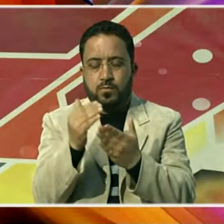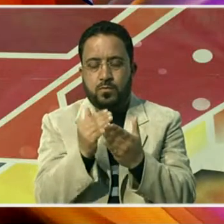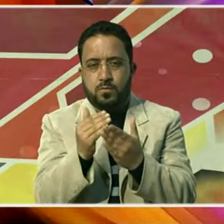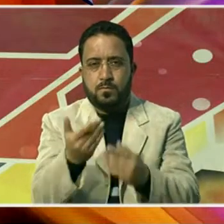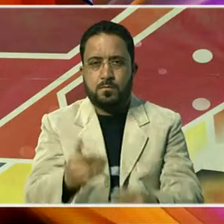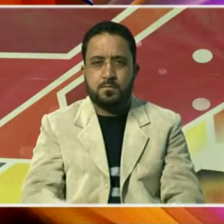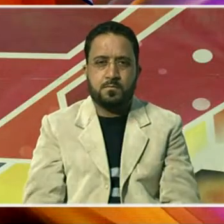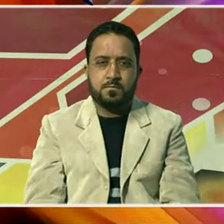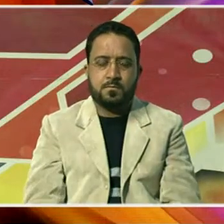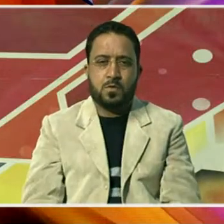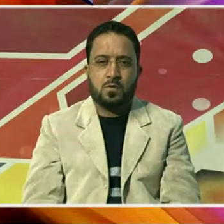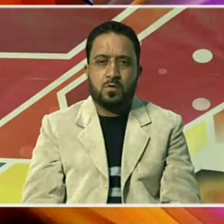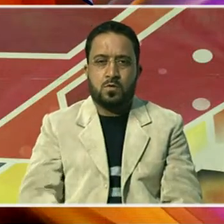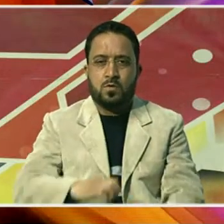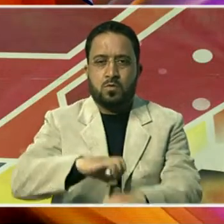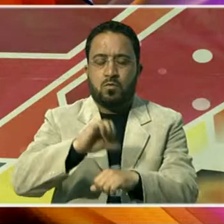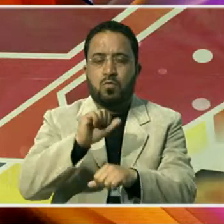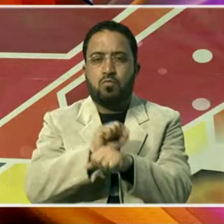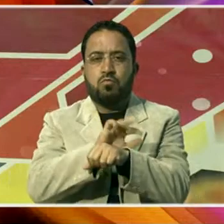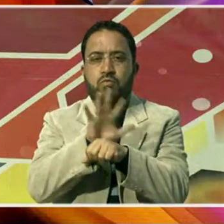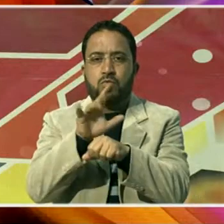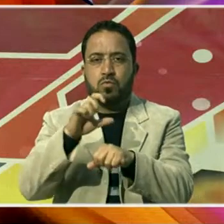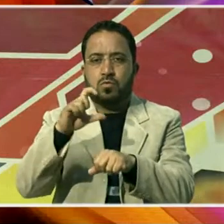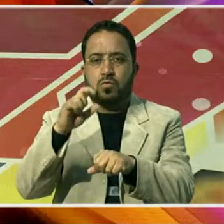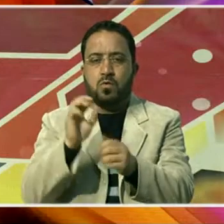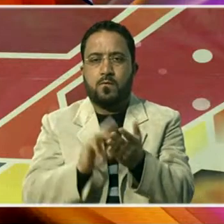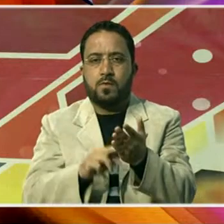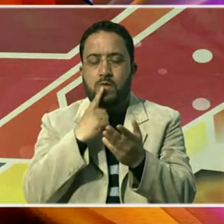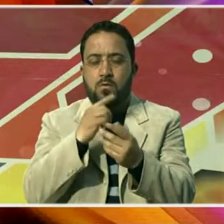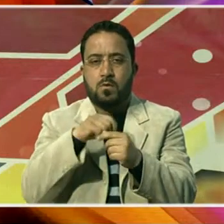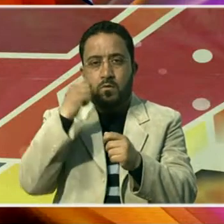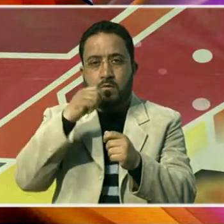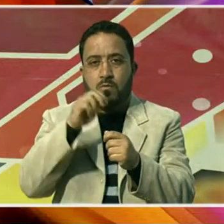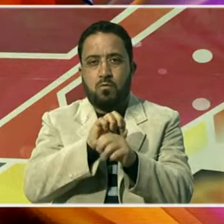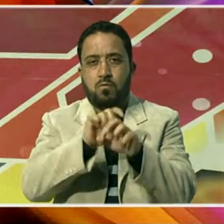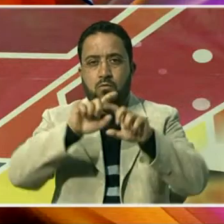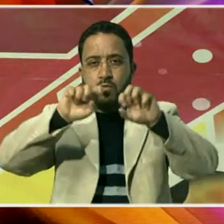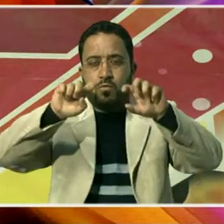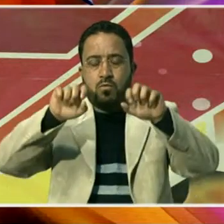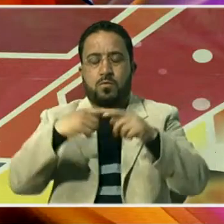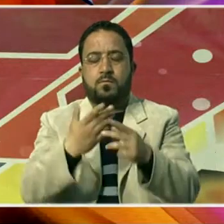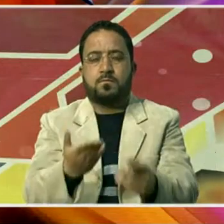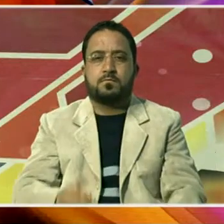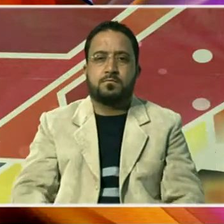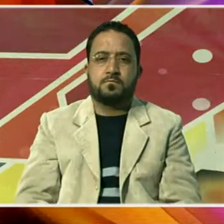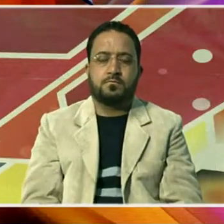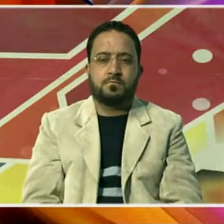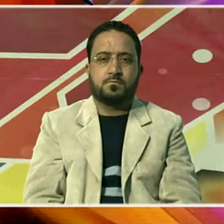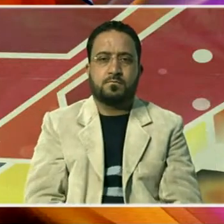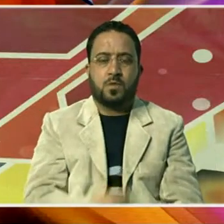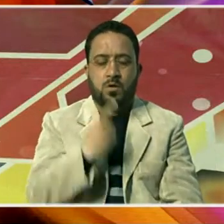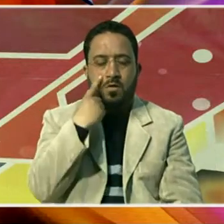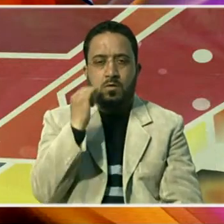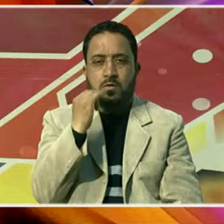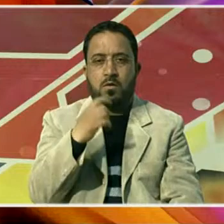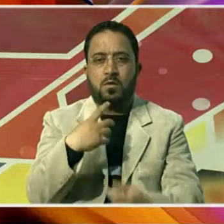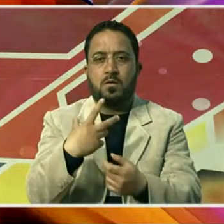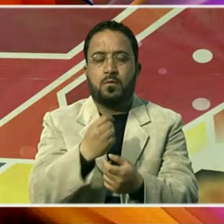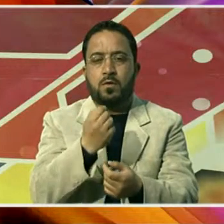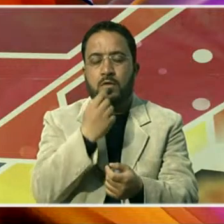انہوں نے کہا کہ کووڈ کی بیماری کا پتہ لگانا اس کا علاج کرنا